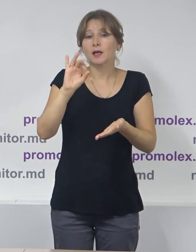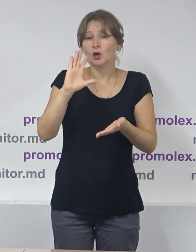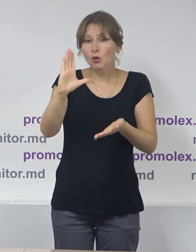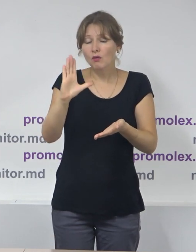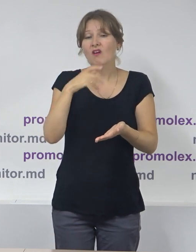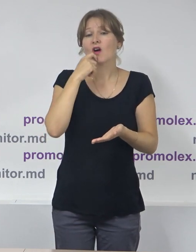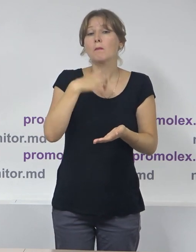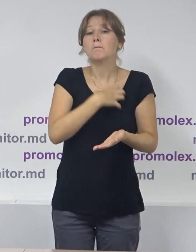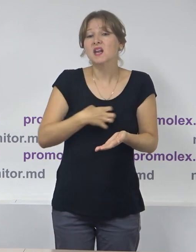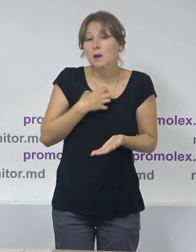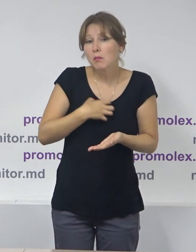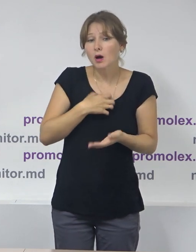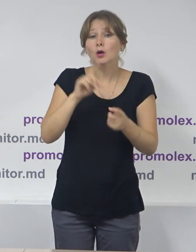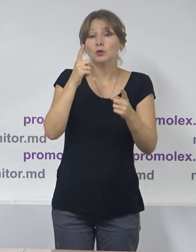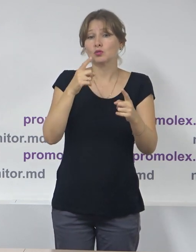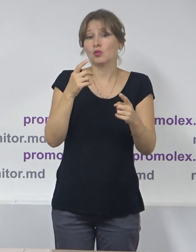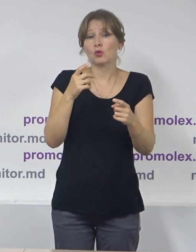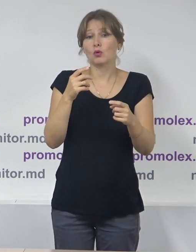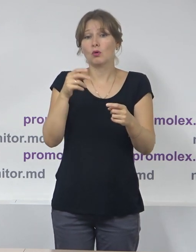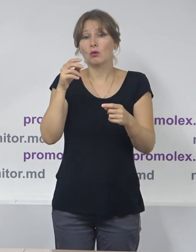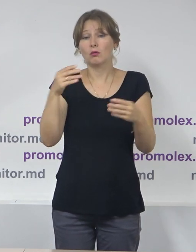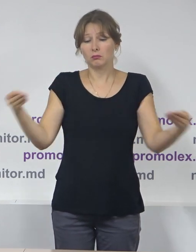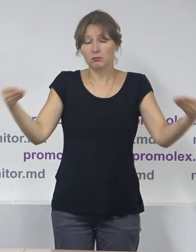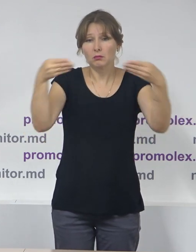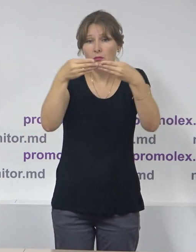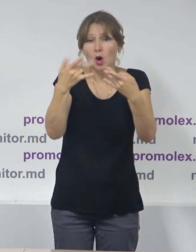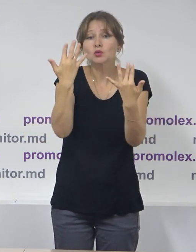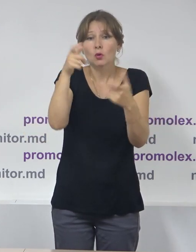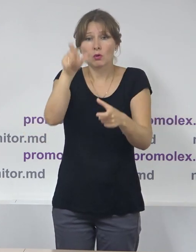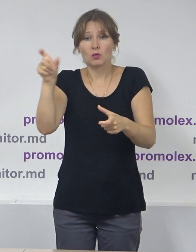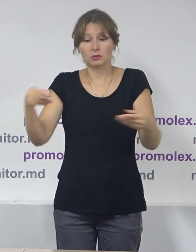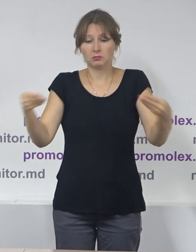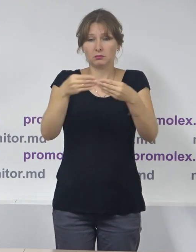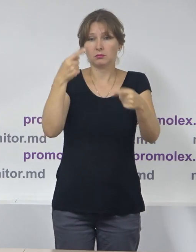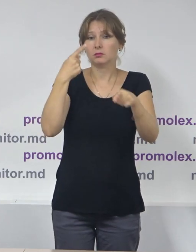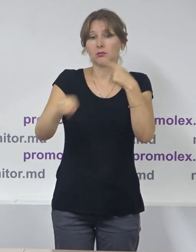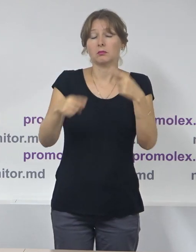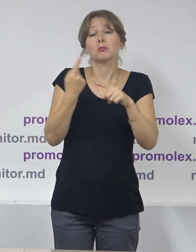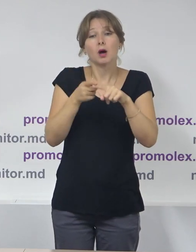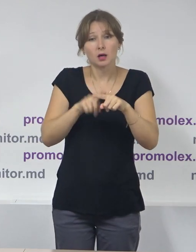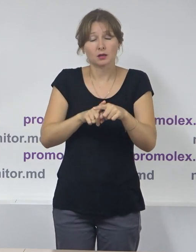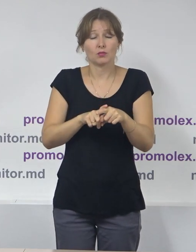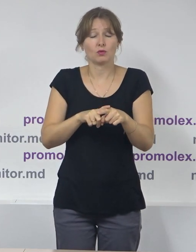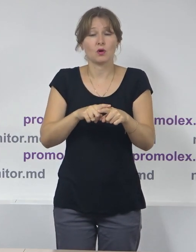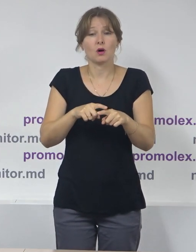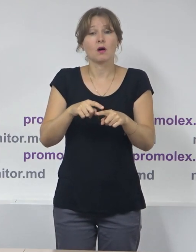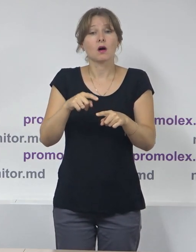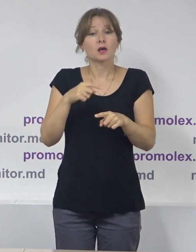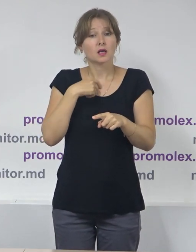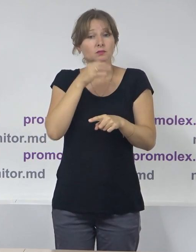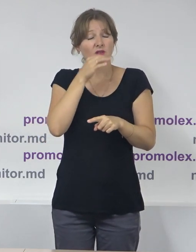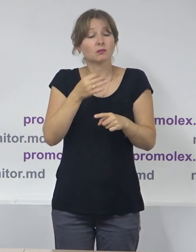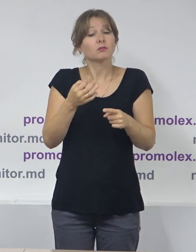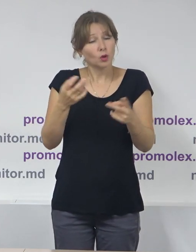primăriei respective diferă de datele fornizate de același ASP către CEC. Vorbim aici, cum spuneam mai sus, despre